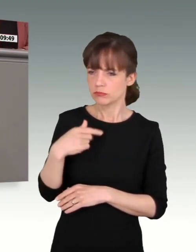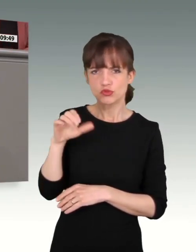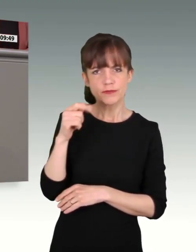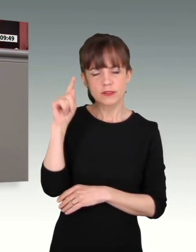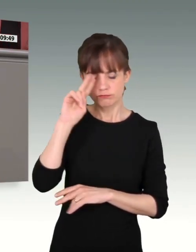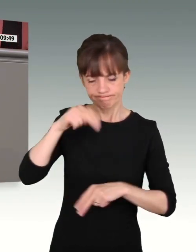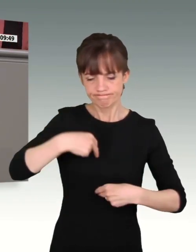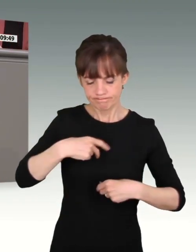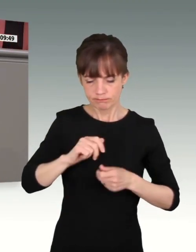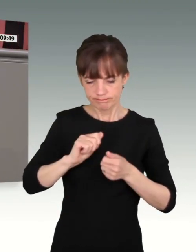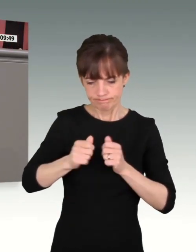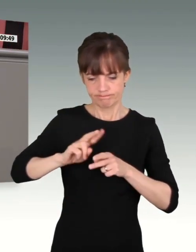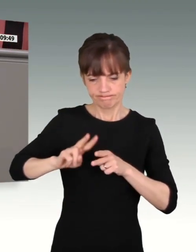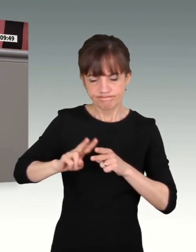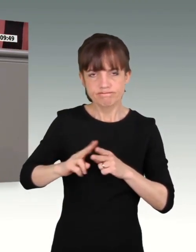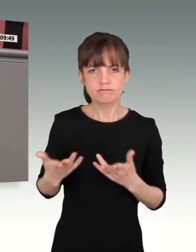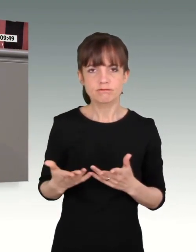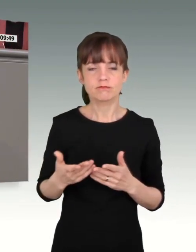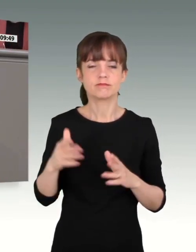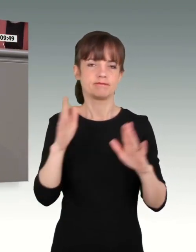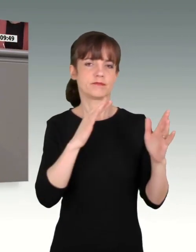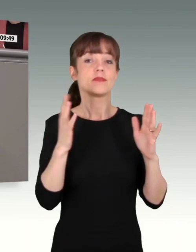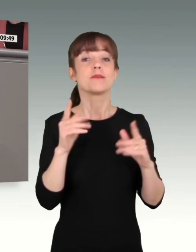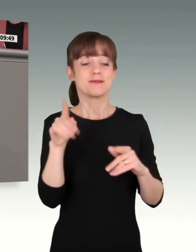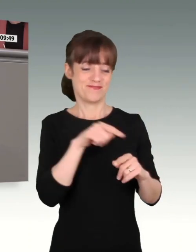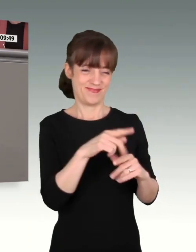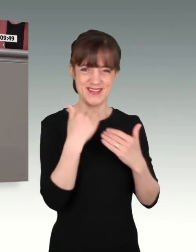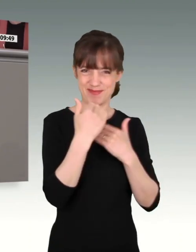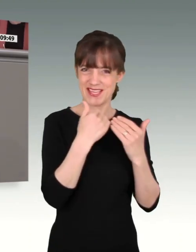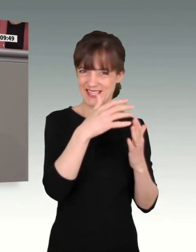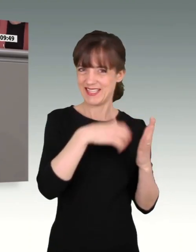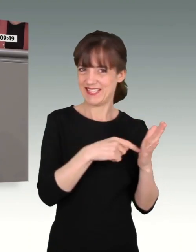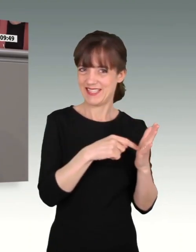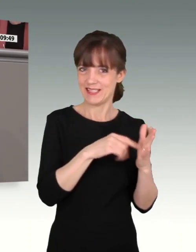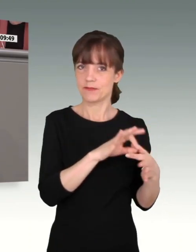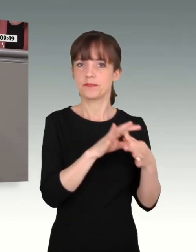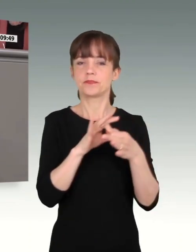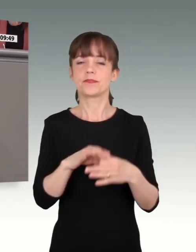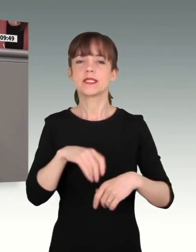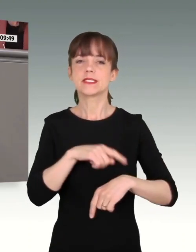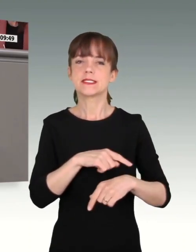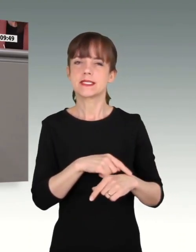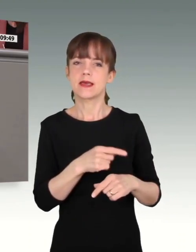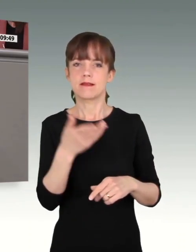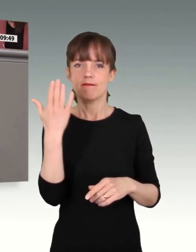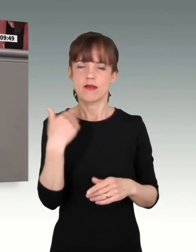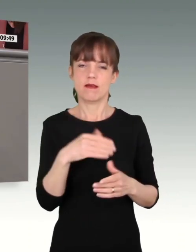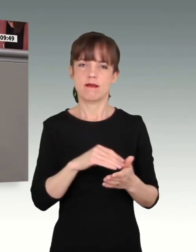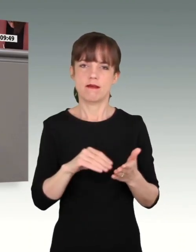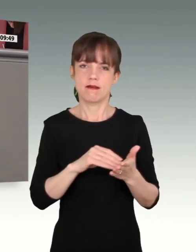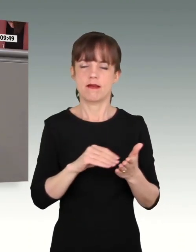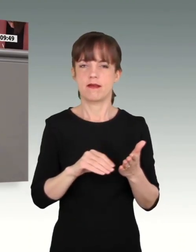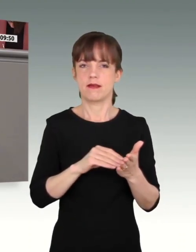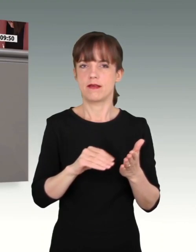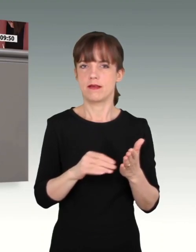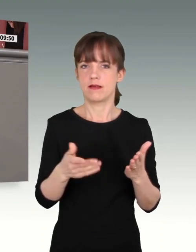Aber es kommt etwas anderes hinzu. Der vorgelegte Bericht bezieht sich auf einen Zeitraum, er entstand in seiner schriftlichen Abfassung